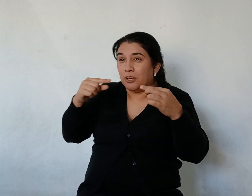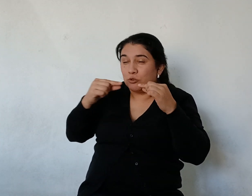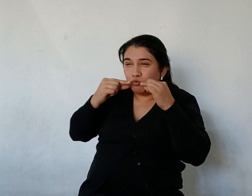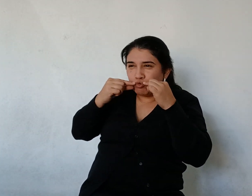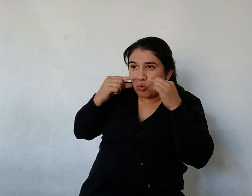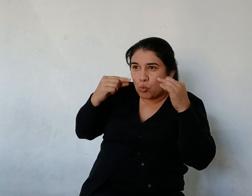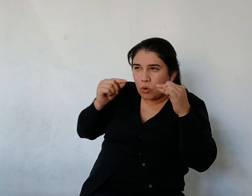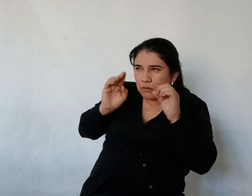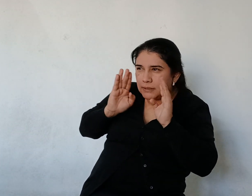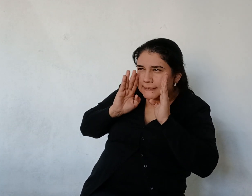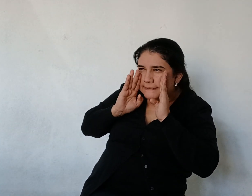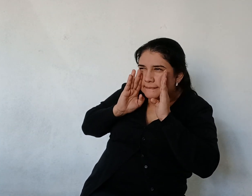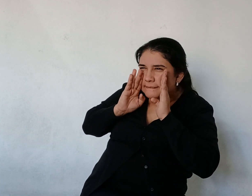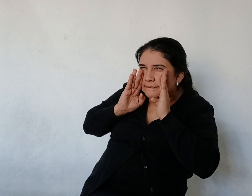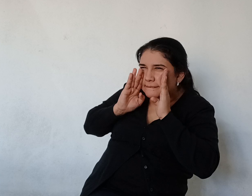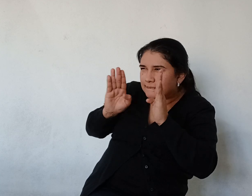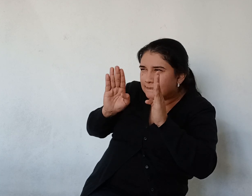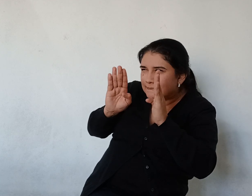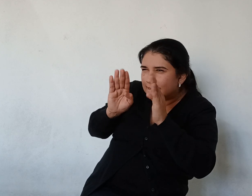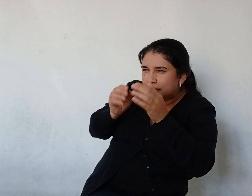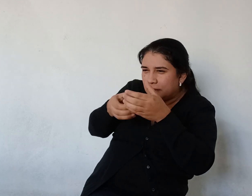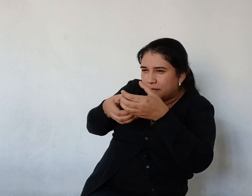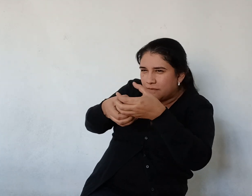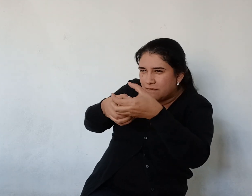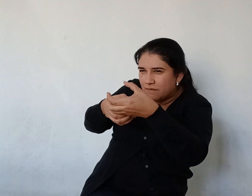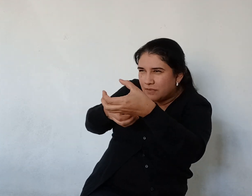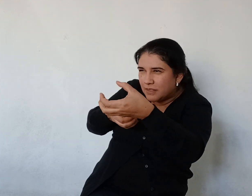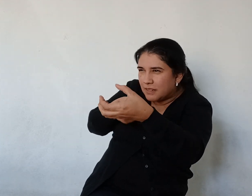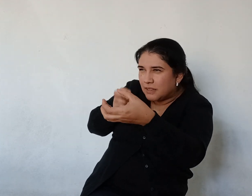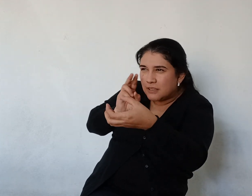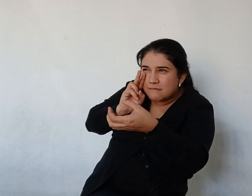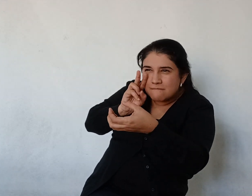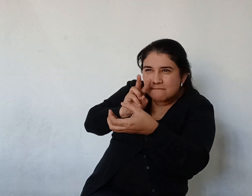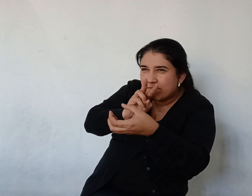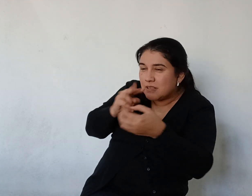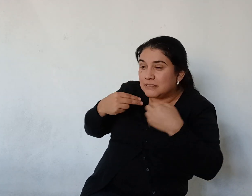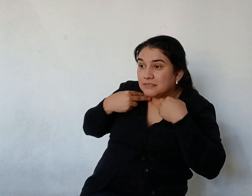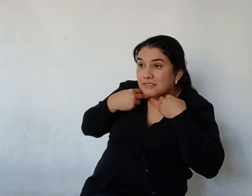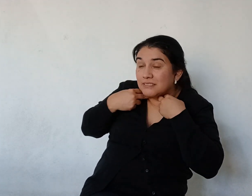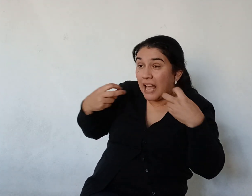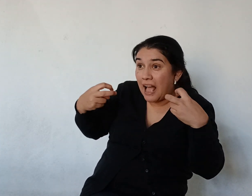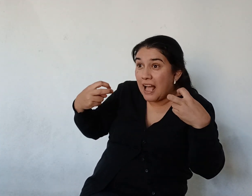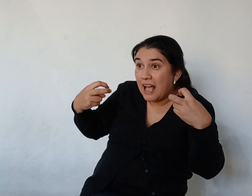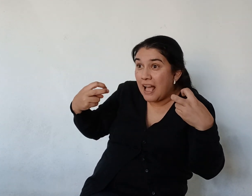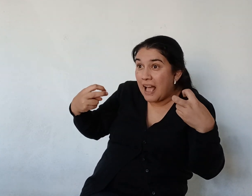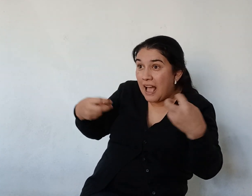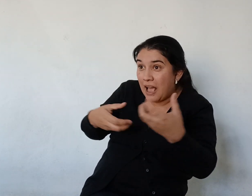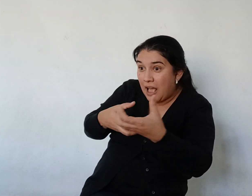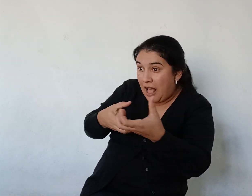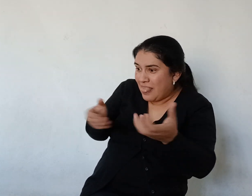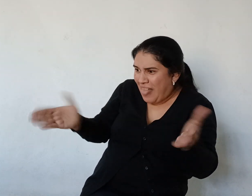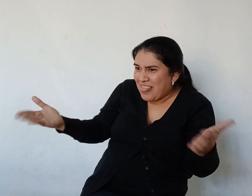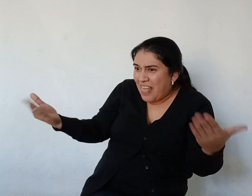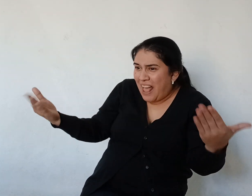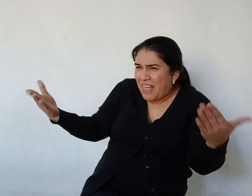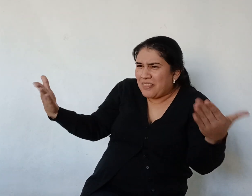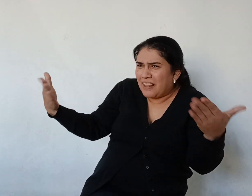En el dique Gritó a los yacarés Que estaban bajo el agua Sujetando el torpedo Suelten el torpedo Dijero Suelten